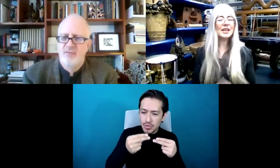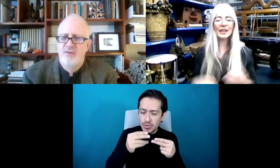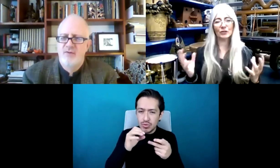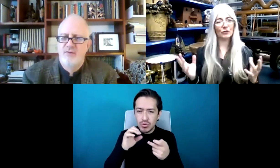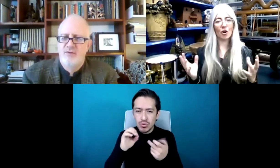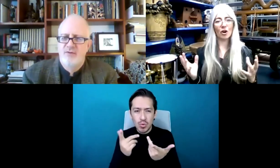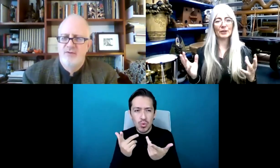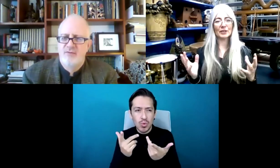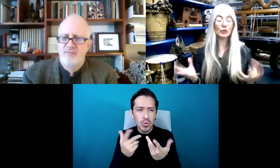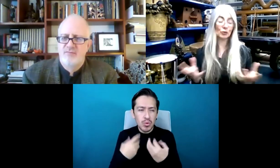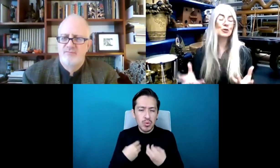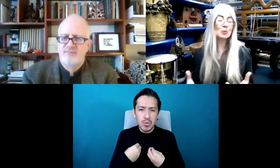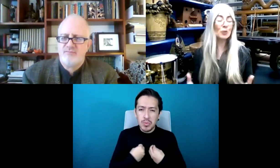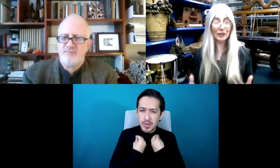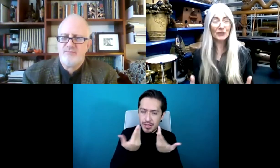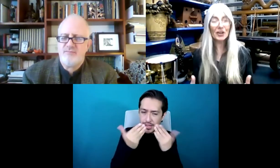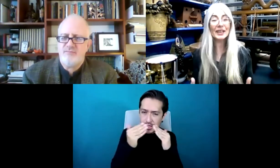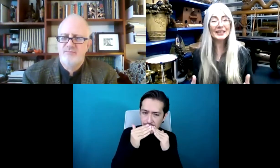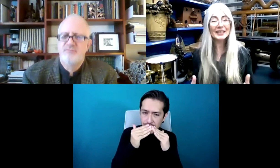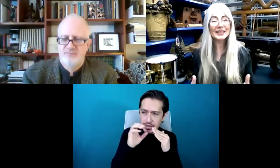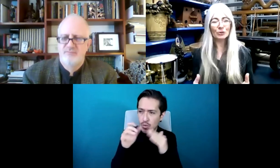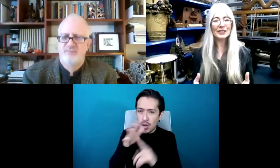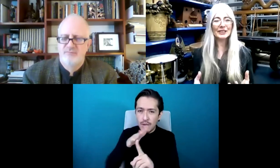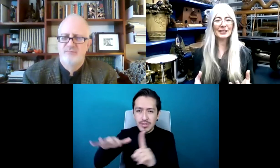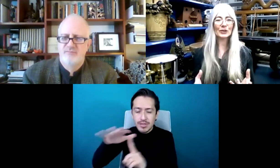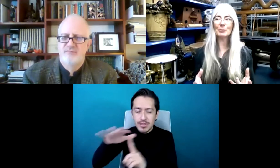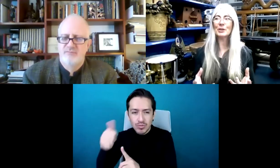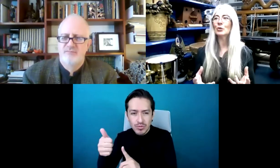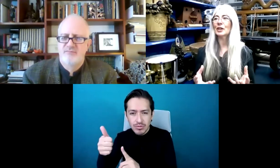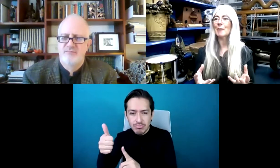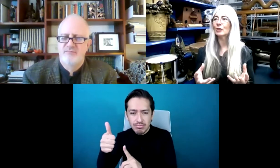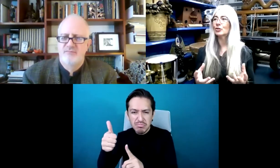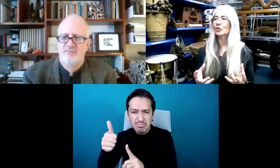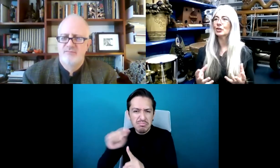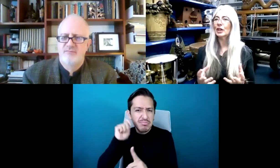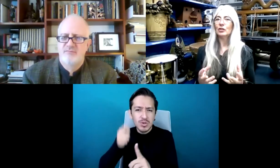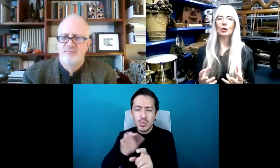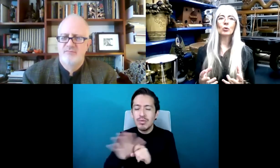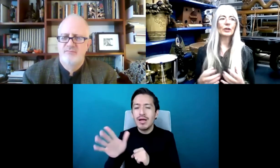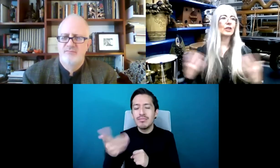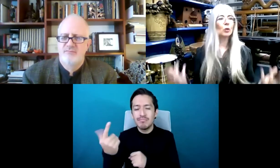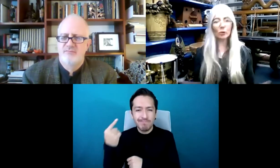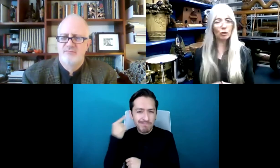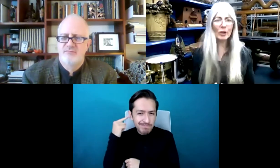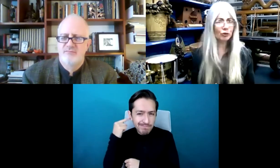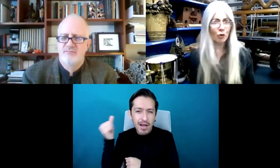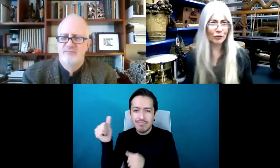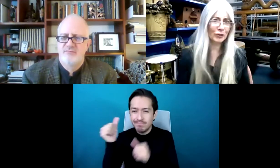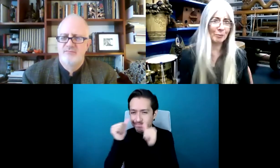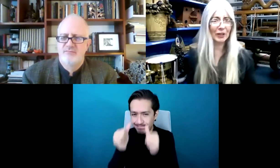doméstica o cualquier otro ambiente, tiene que ver con escuchar. Puedes imaginar